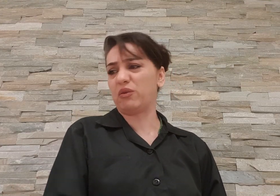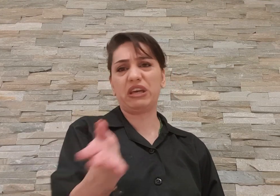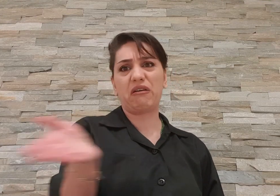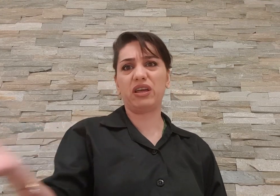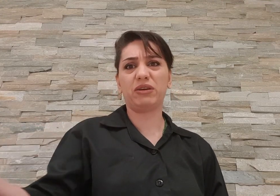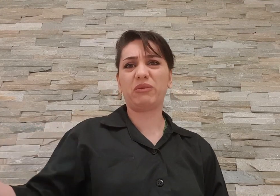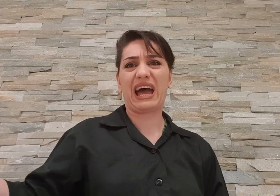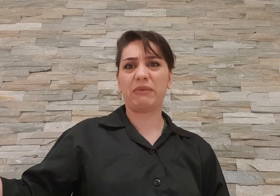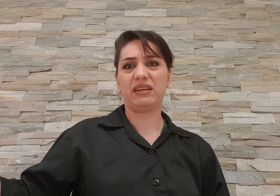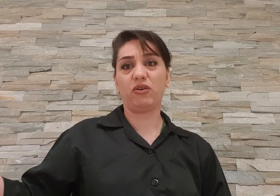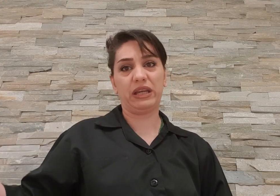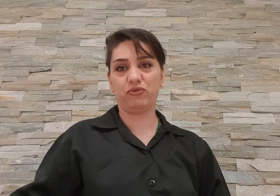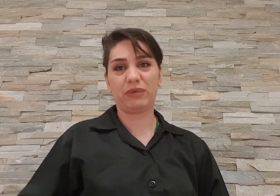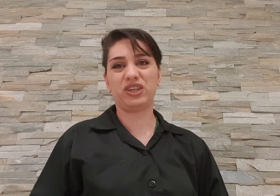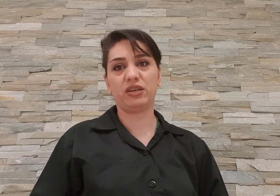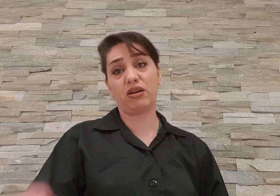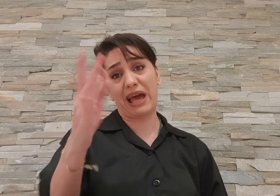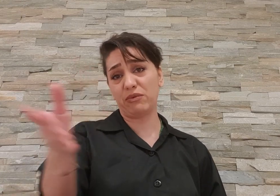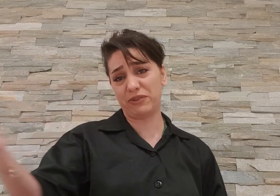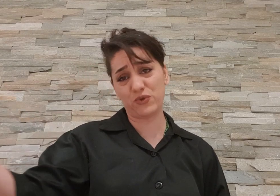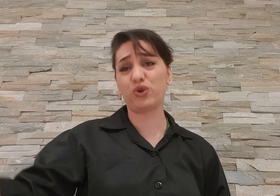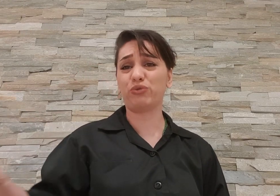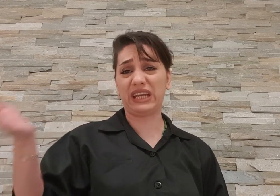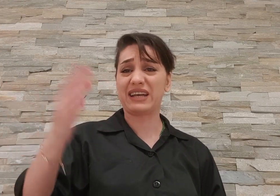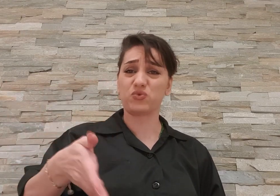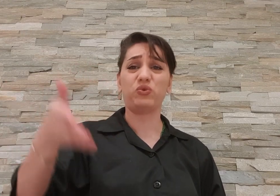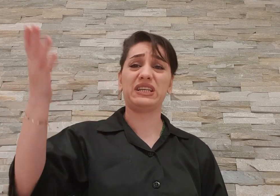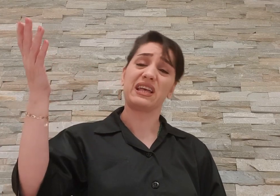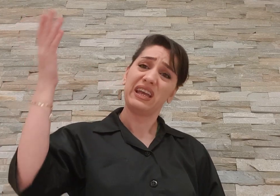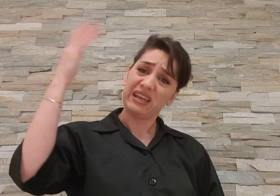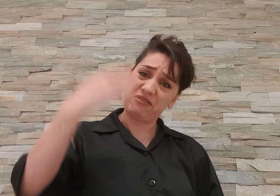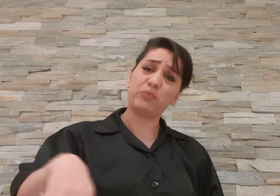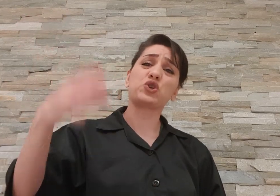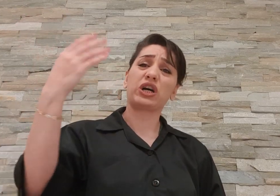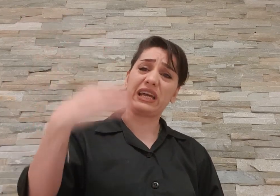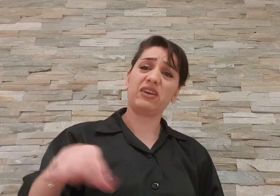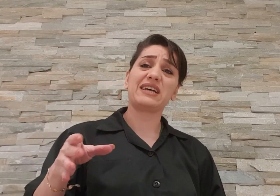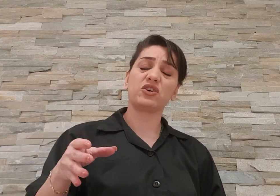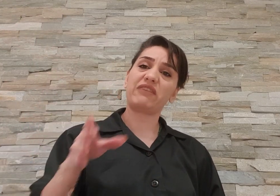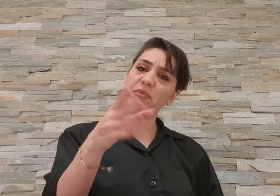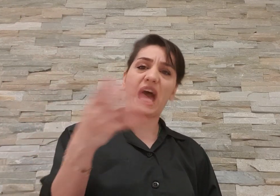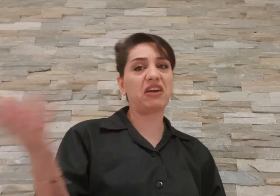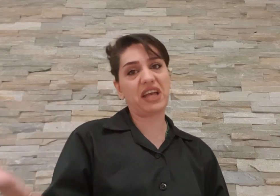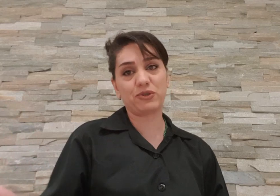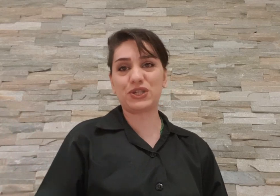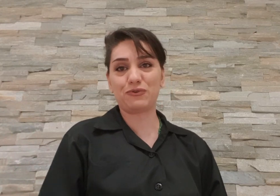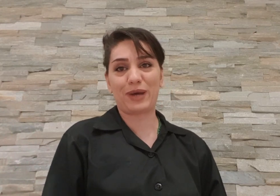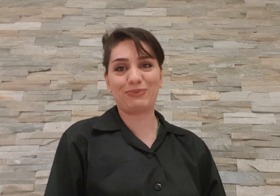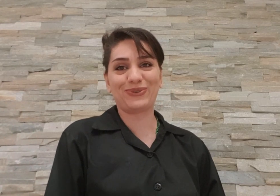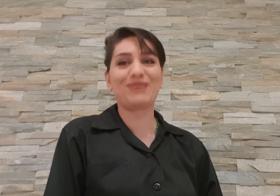نام یا آقایی به نام احمدی نامه نمیدونم که کیا حالا ما علوان نیستم یا رو این هست اون نیست فیلمو ساختن یا نساختن ولی به هر حالی همچه چیز اومد بیرون که